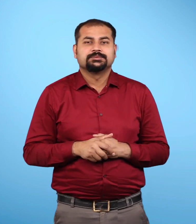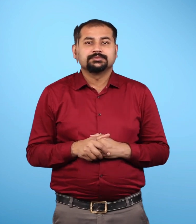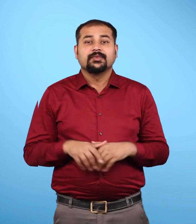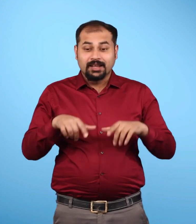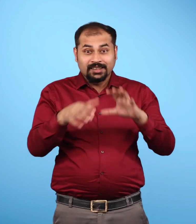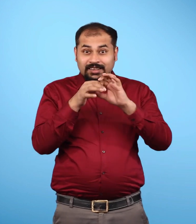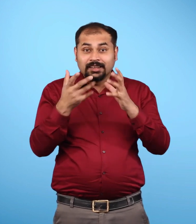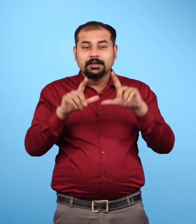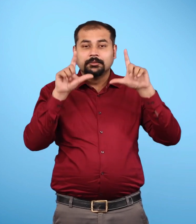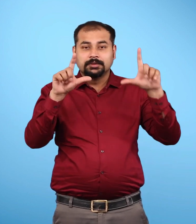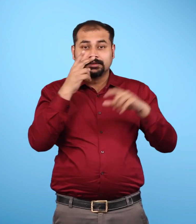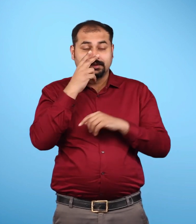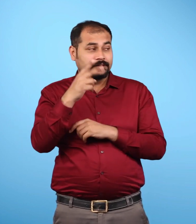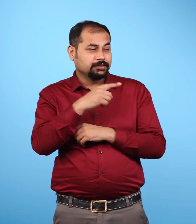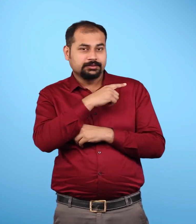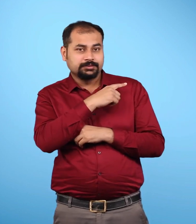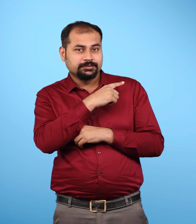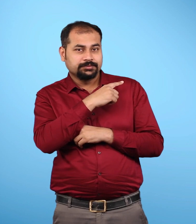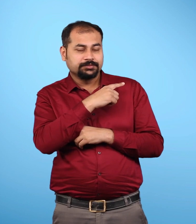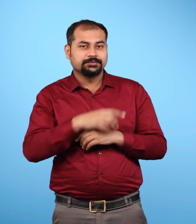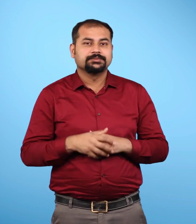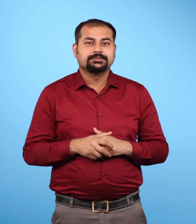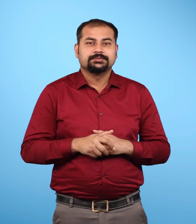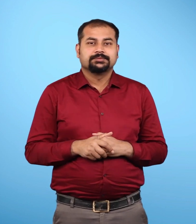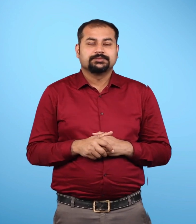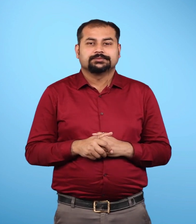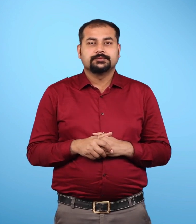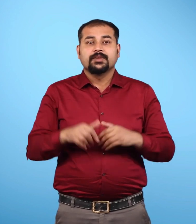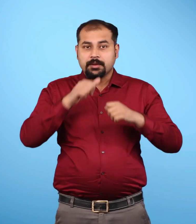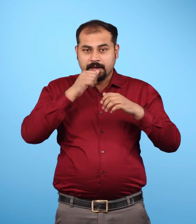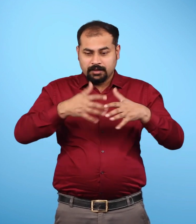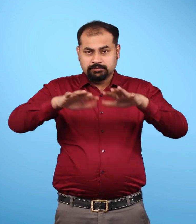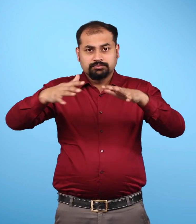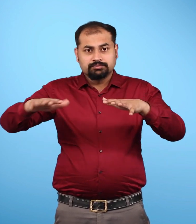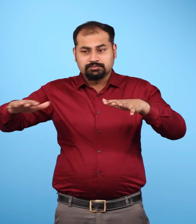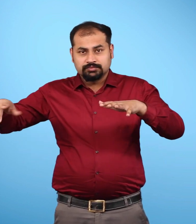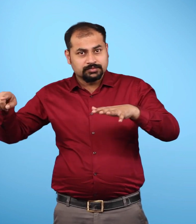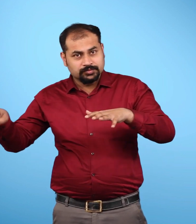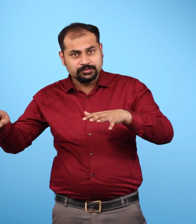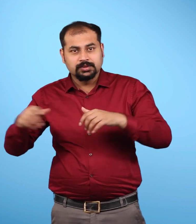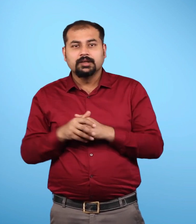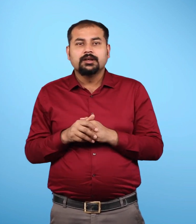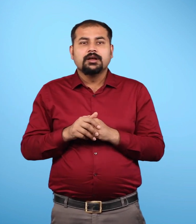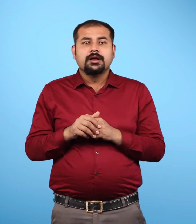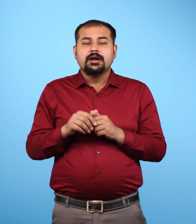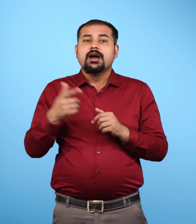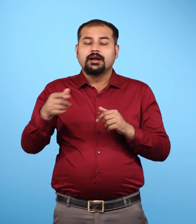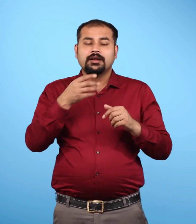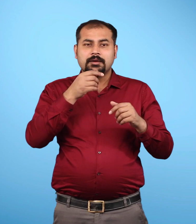इस प्रिष्ठ पर एक चित्र दर्शाया गया है जिसमें तुलनात्मक रूप से महासागरिय जल का